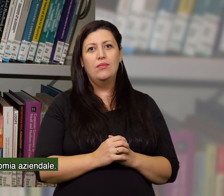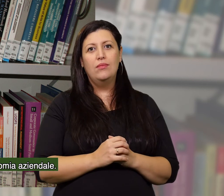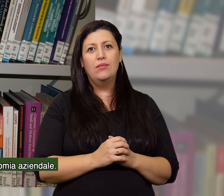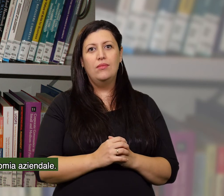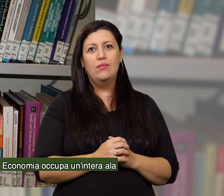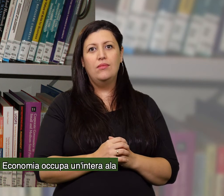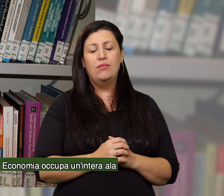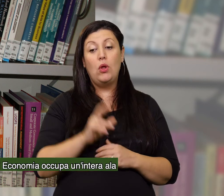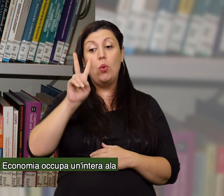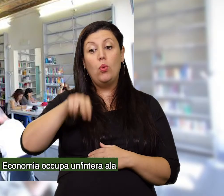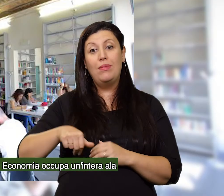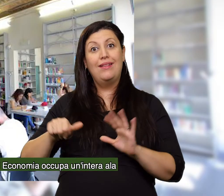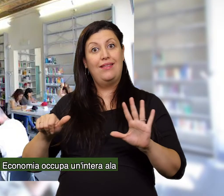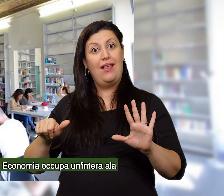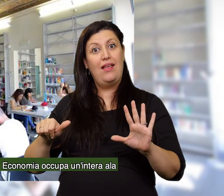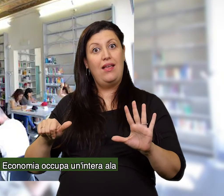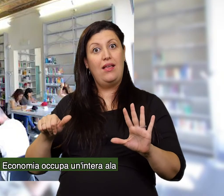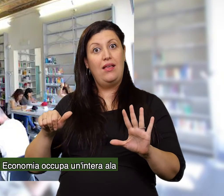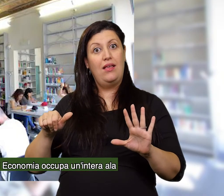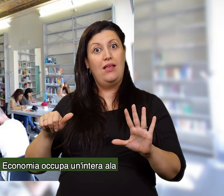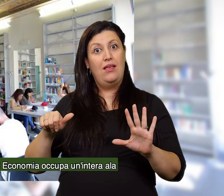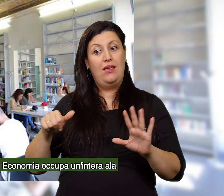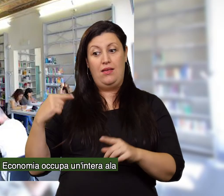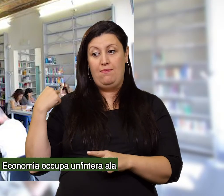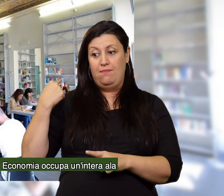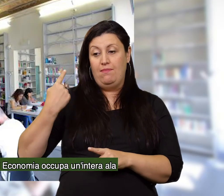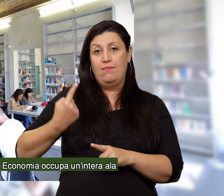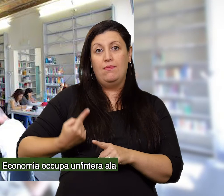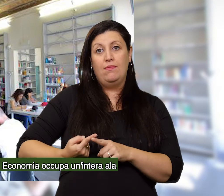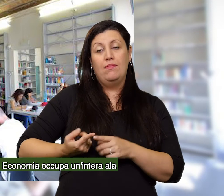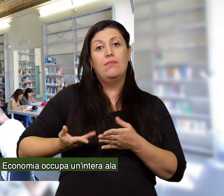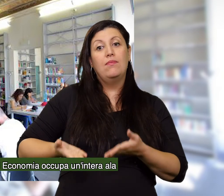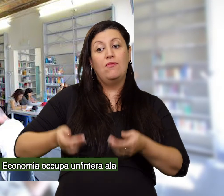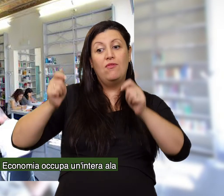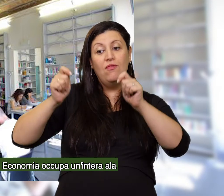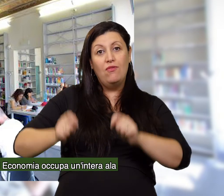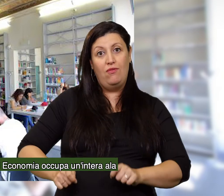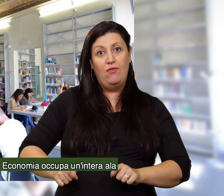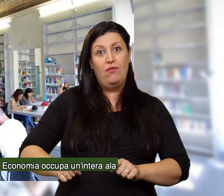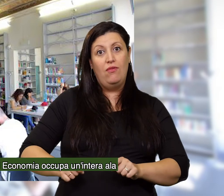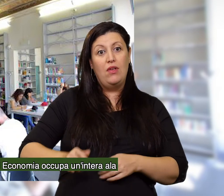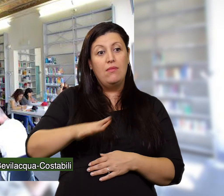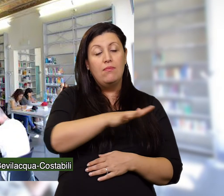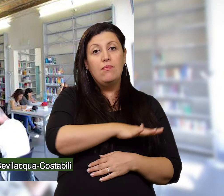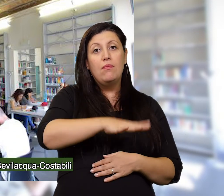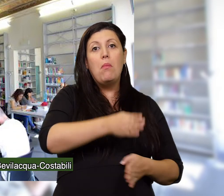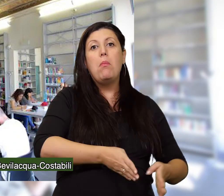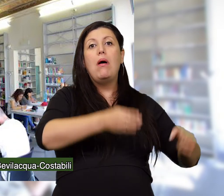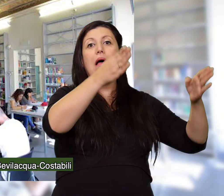Dal 2006 la biblioteca di economia occupa un'intera ala di Palazzo